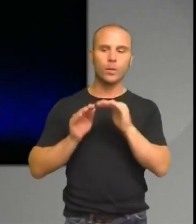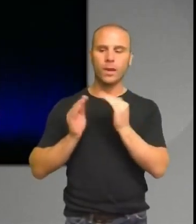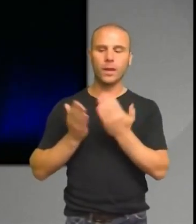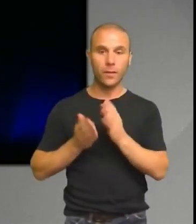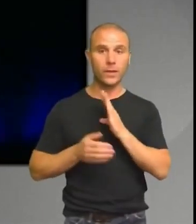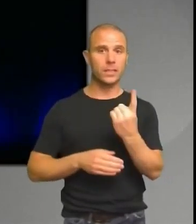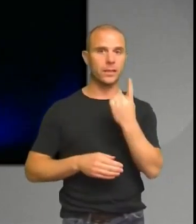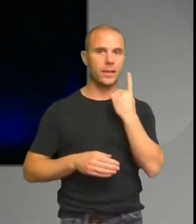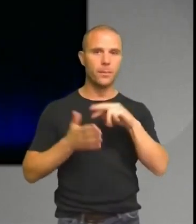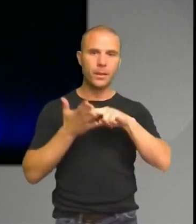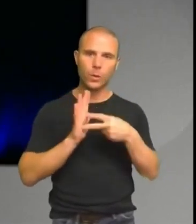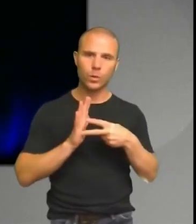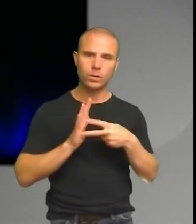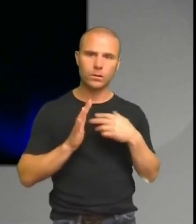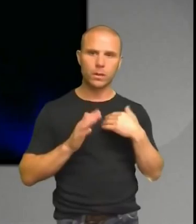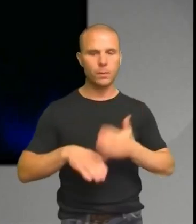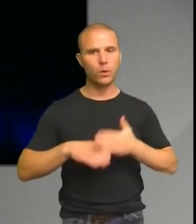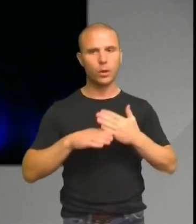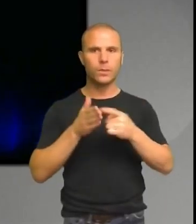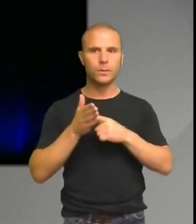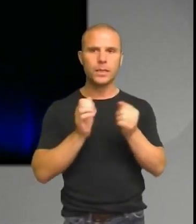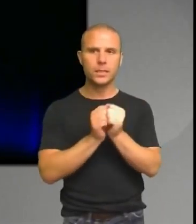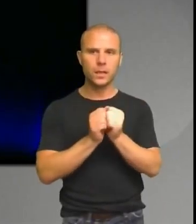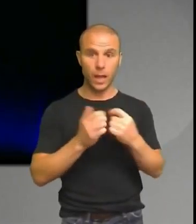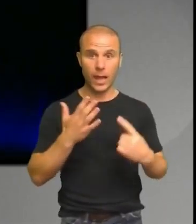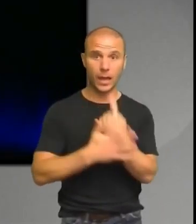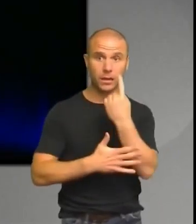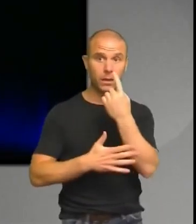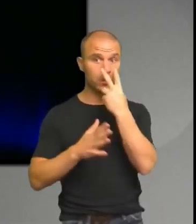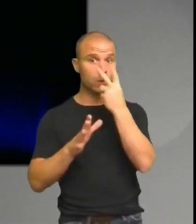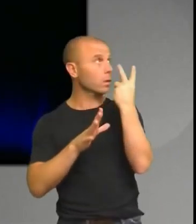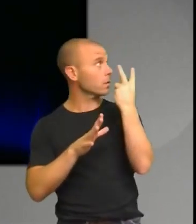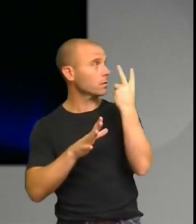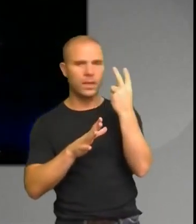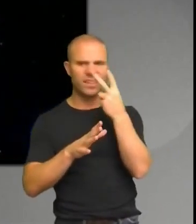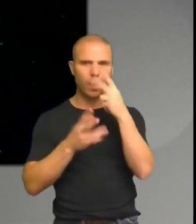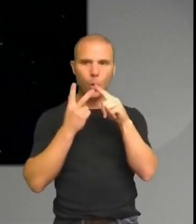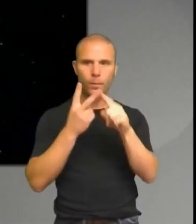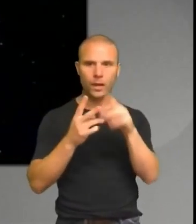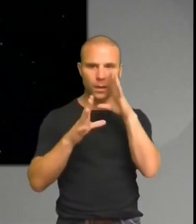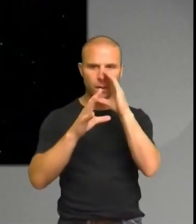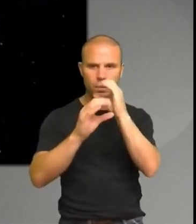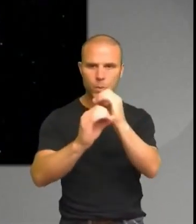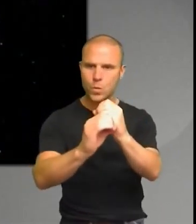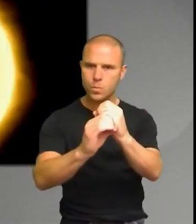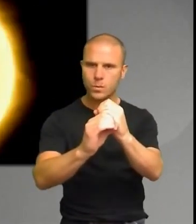som bygger på ett alldeles speciellt som hände just här. Man såg vi tittar på det än lite insommat och lite i slow motion.